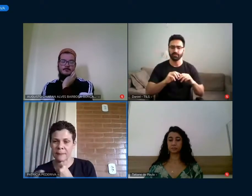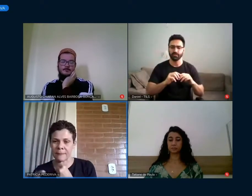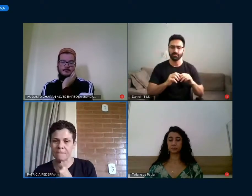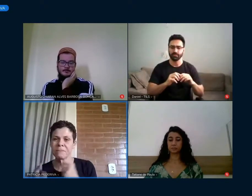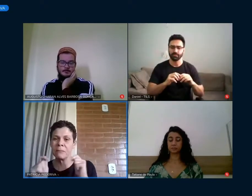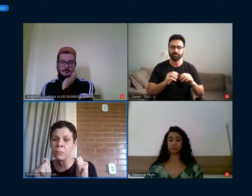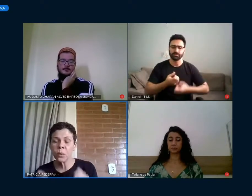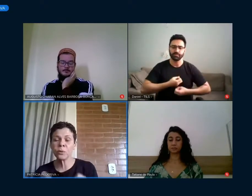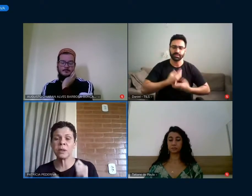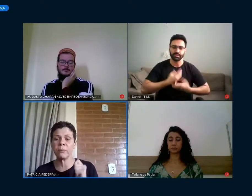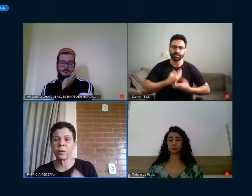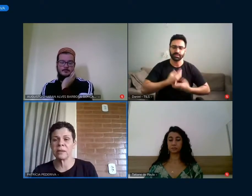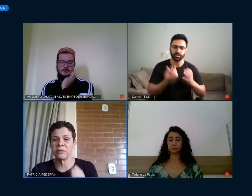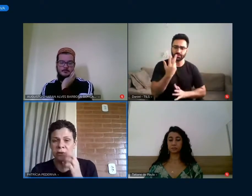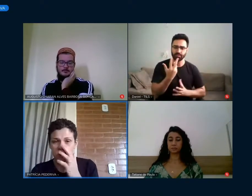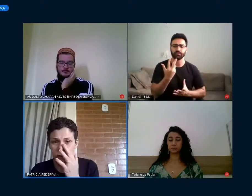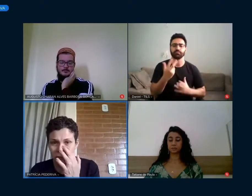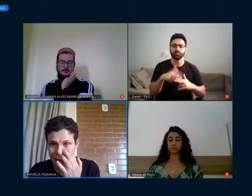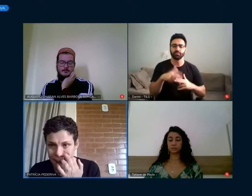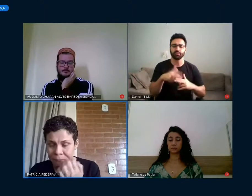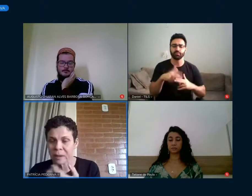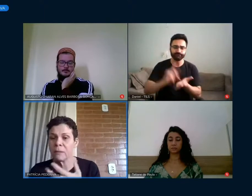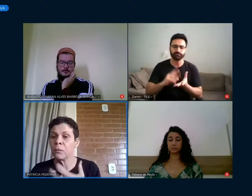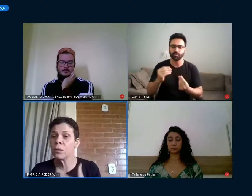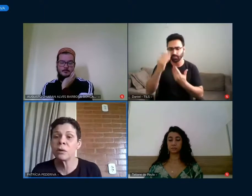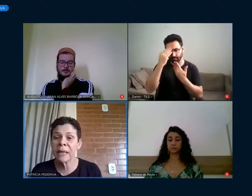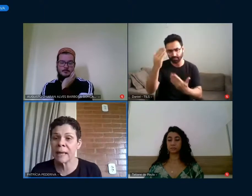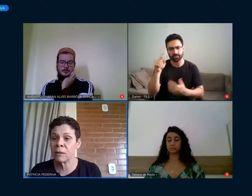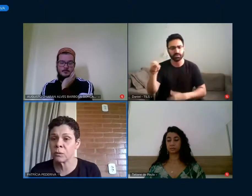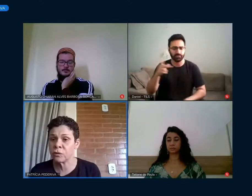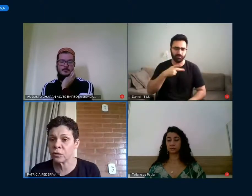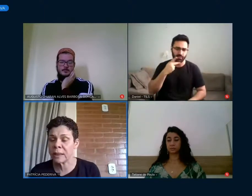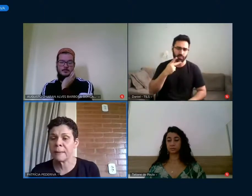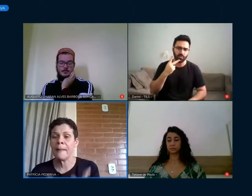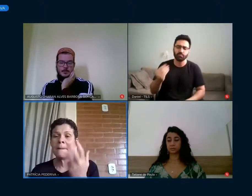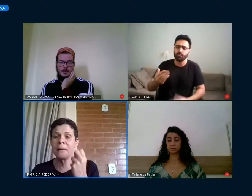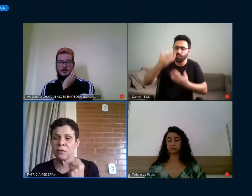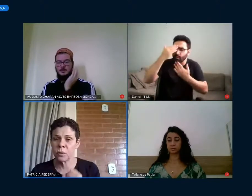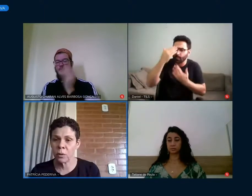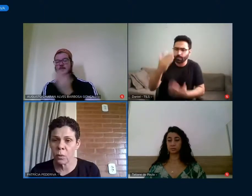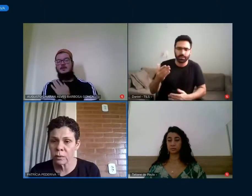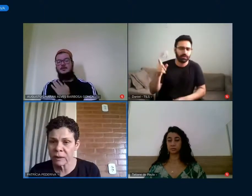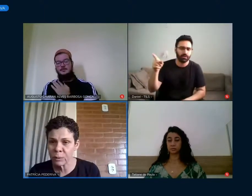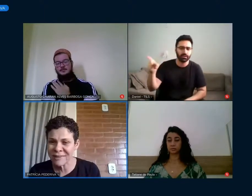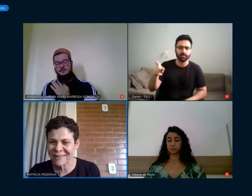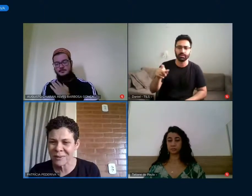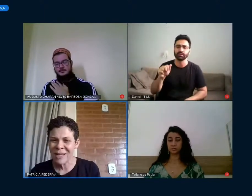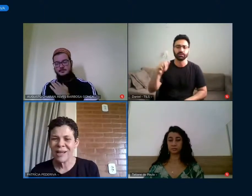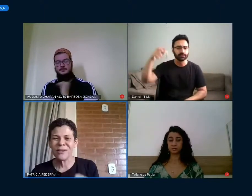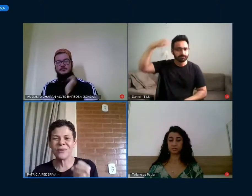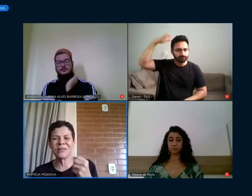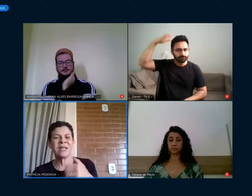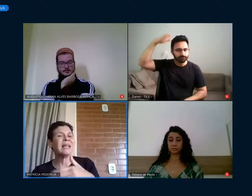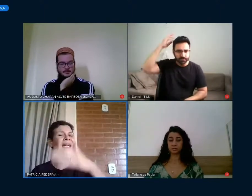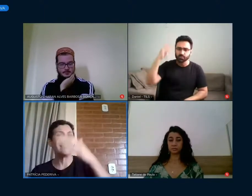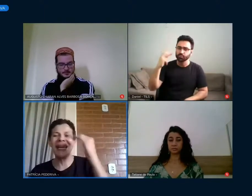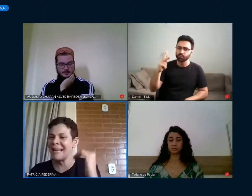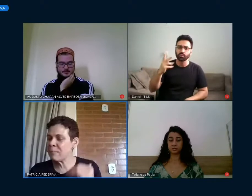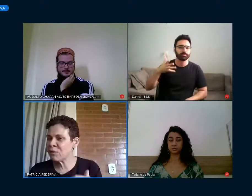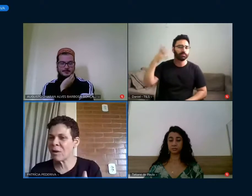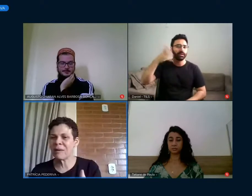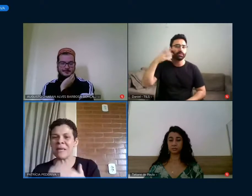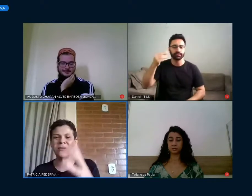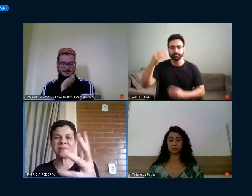expressão e etc. Muito importante essa sua fala. Muito obrigada, Augusto Choran, pela sua contribuição. Nós